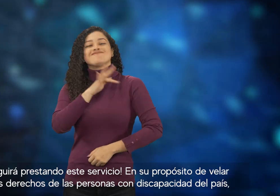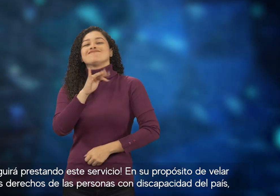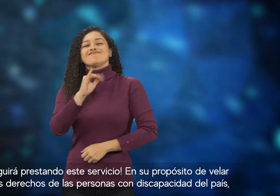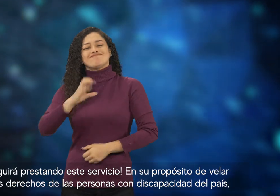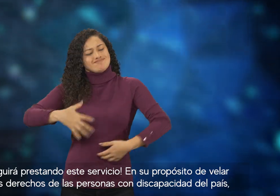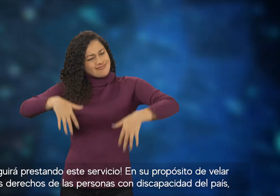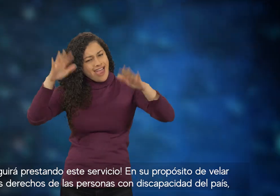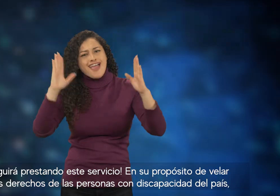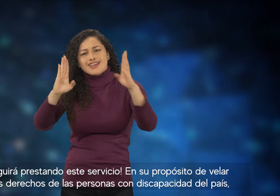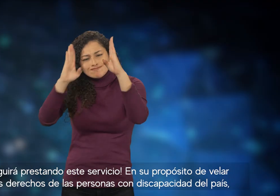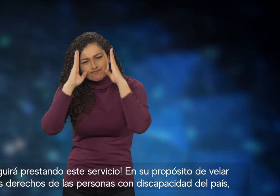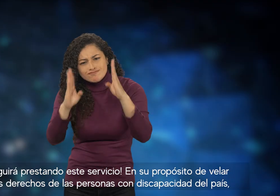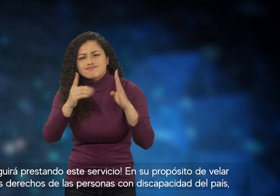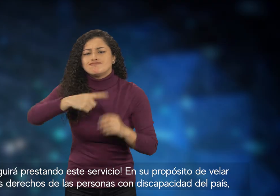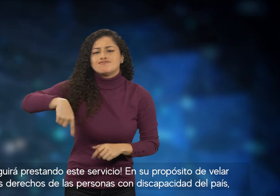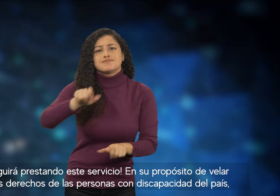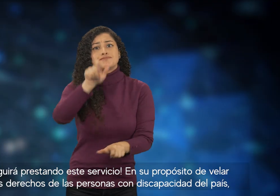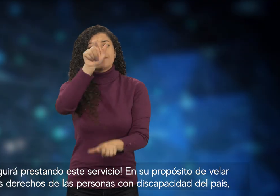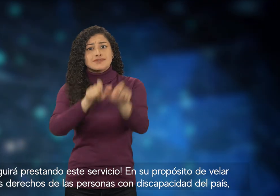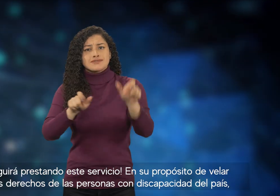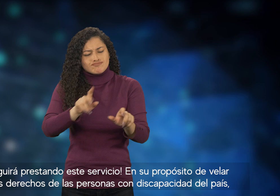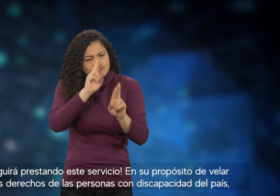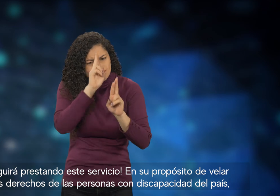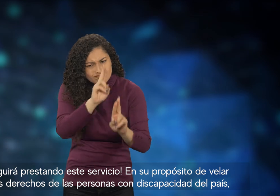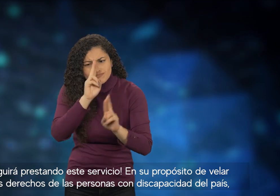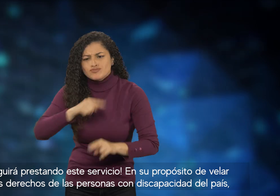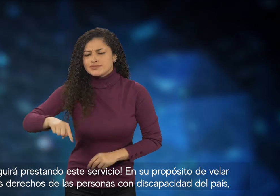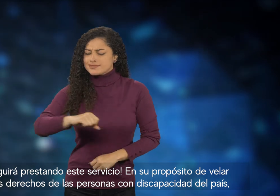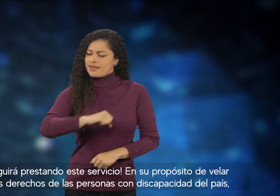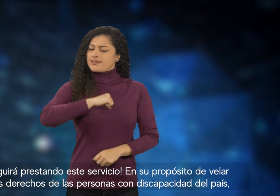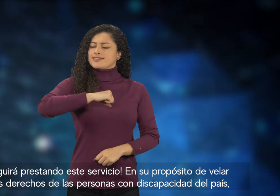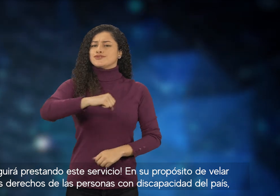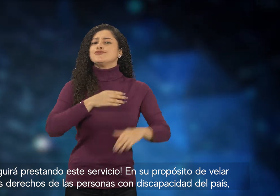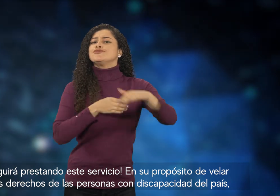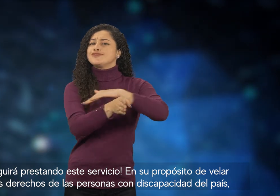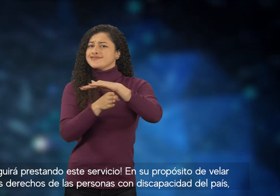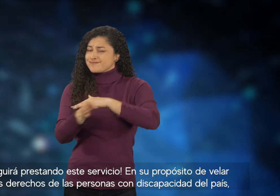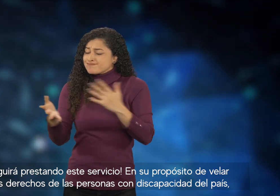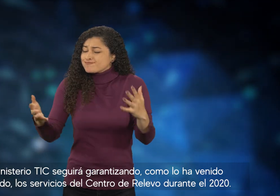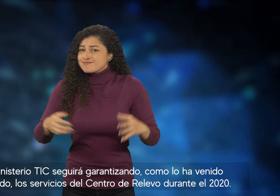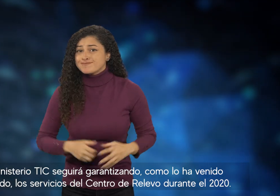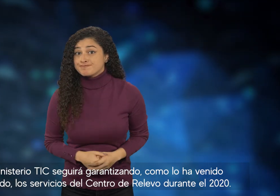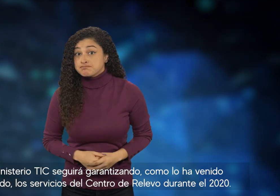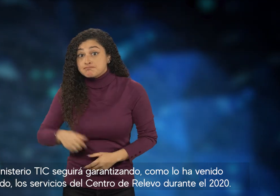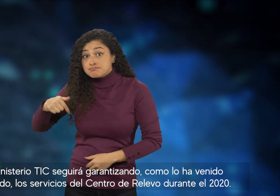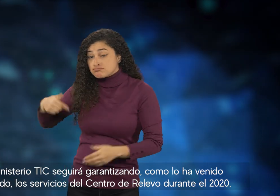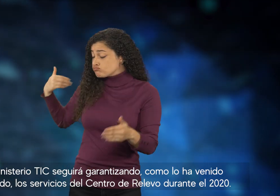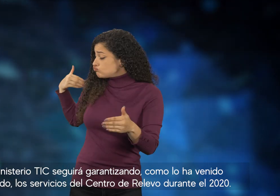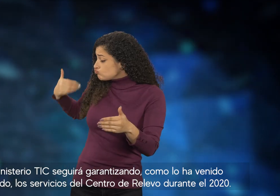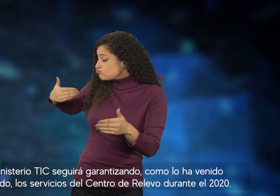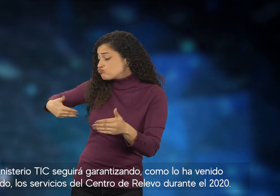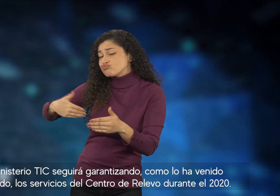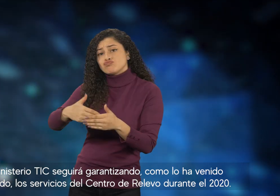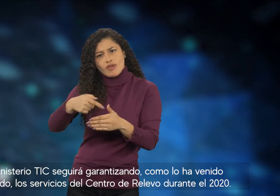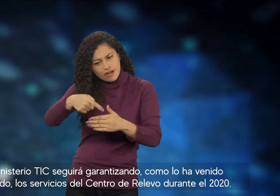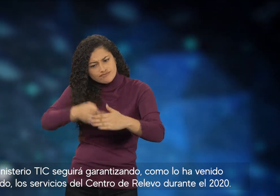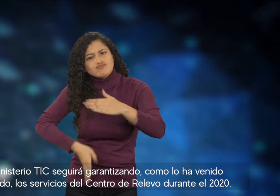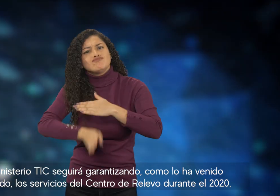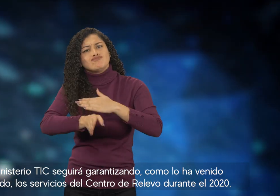servicio. En su propósito, de velar por los derechos de las personas con discapacidad del país, el Ministerio TIC seguirá garantizando como lo ha